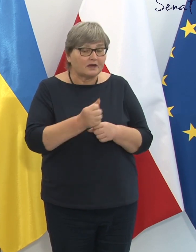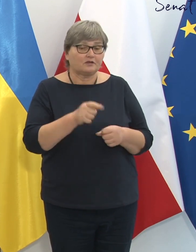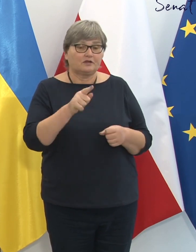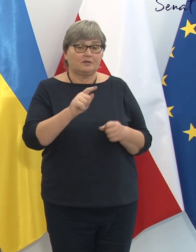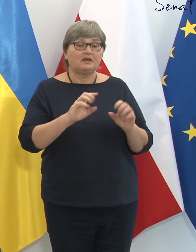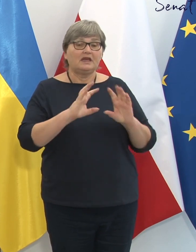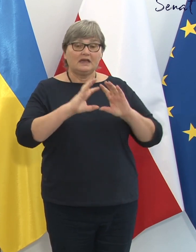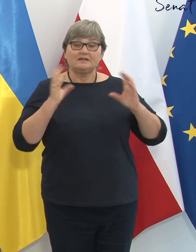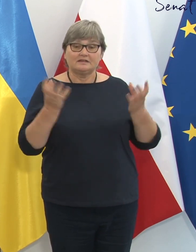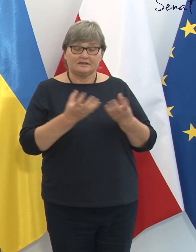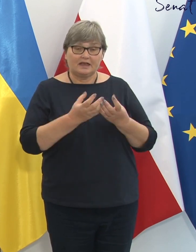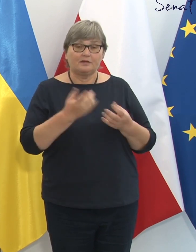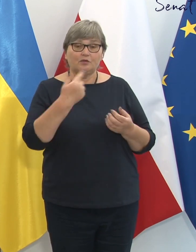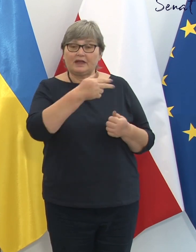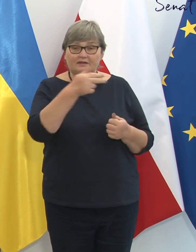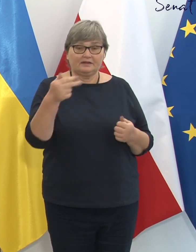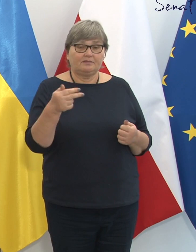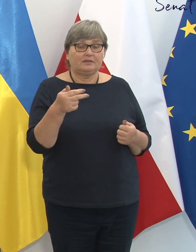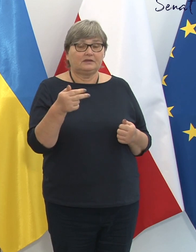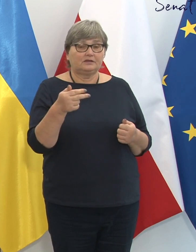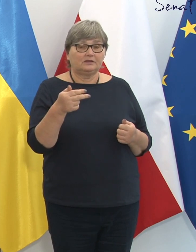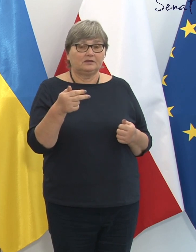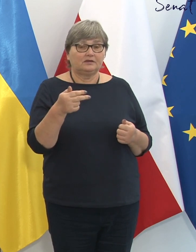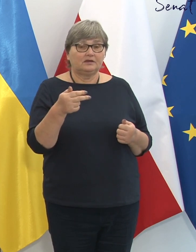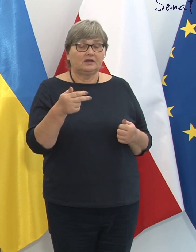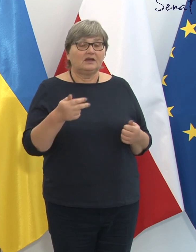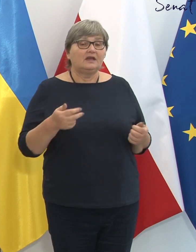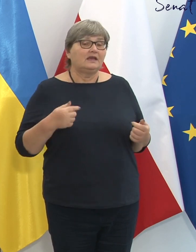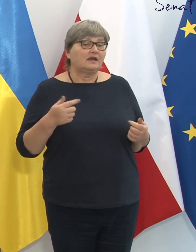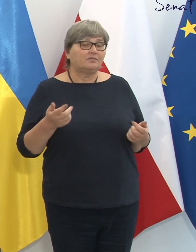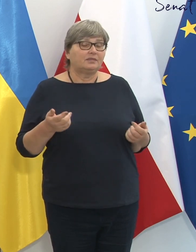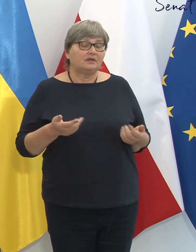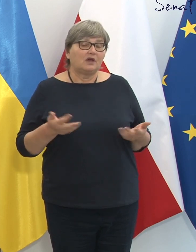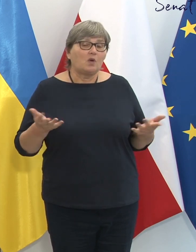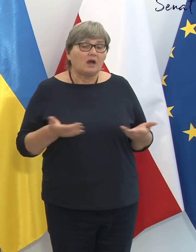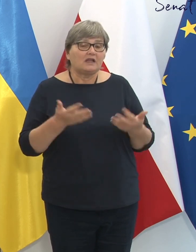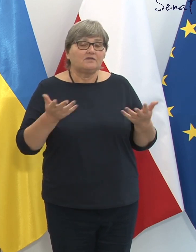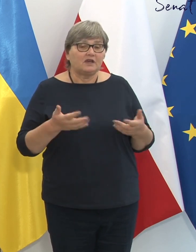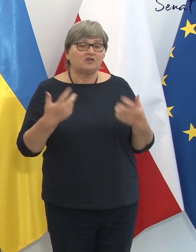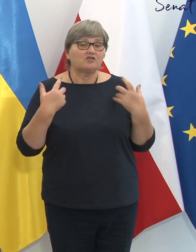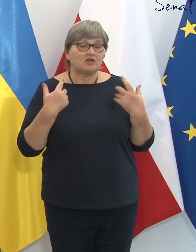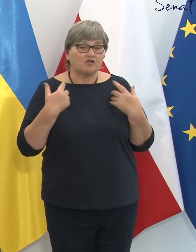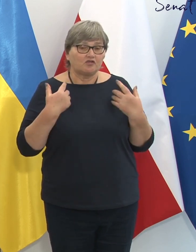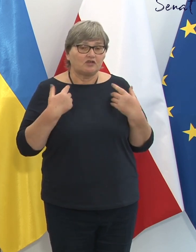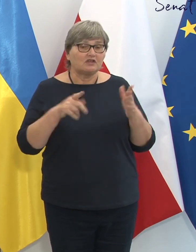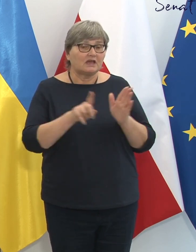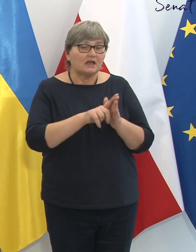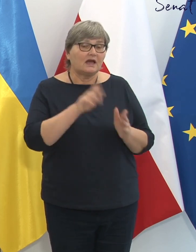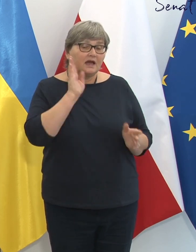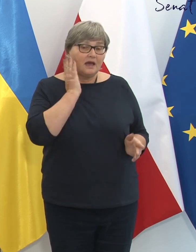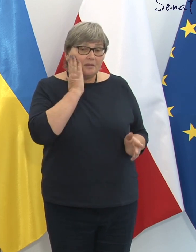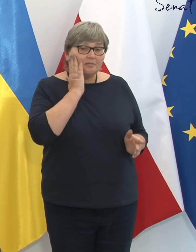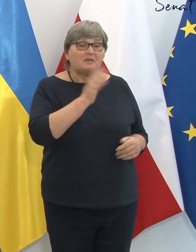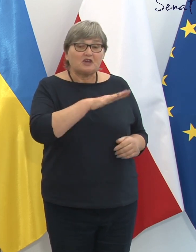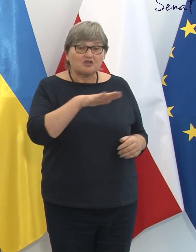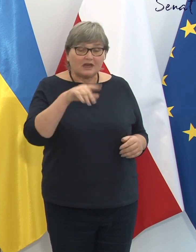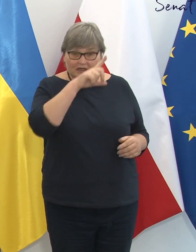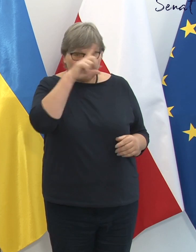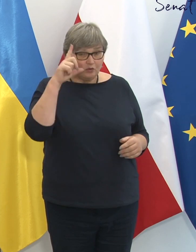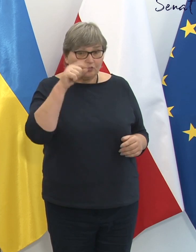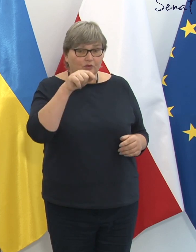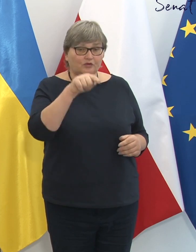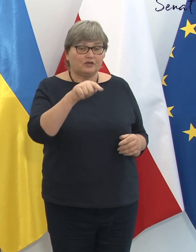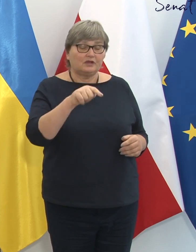dotyczącymi ulżenia mieszkańców w tej niedoli energetycznej